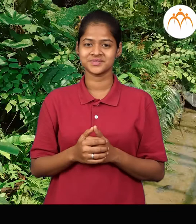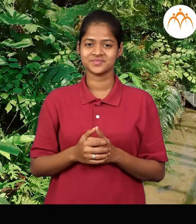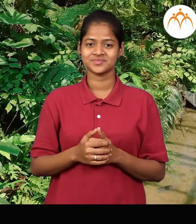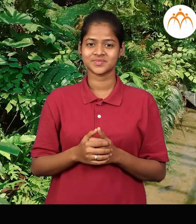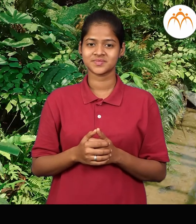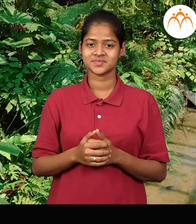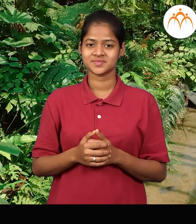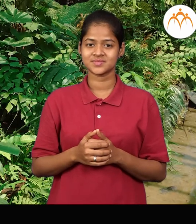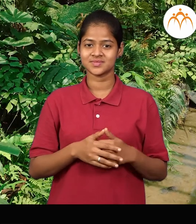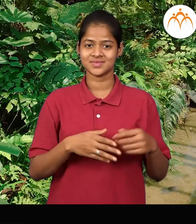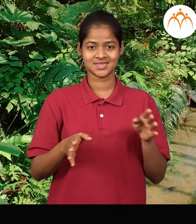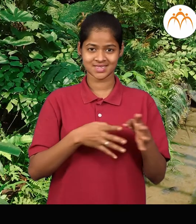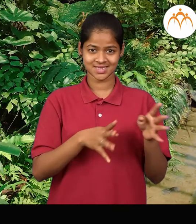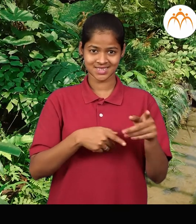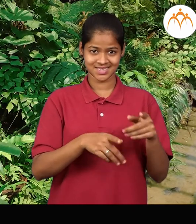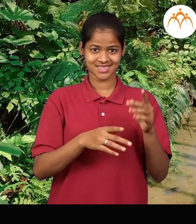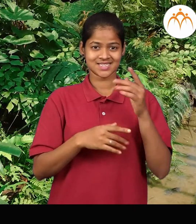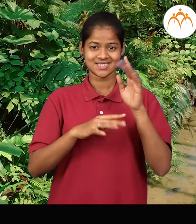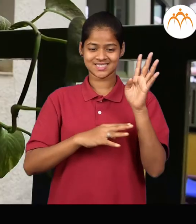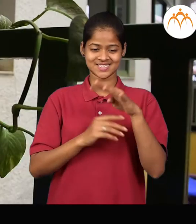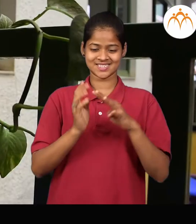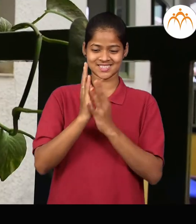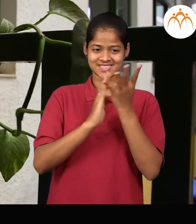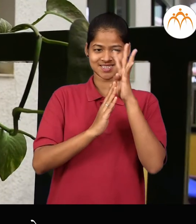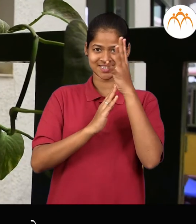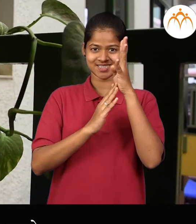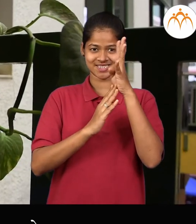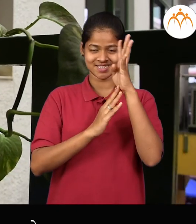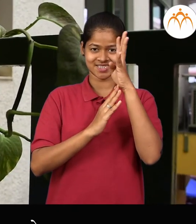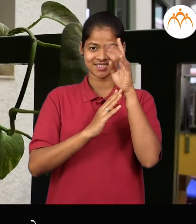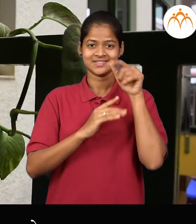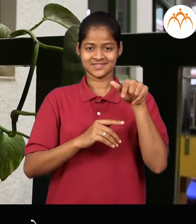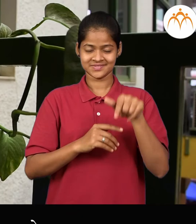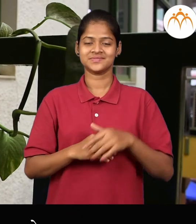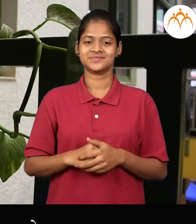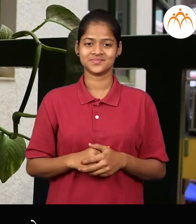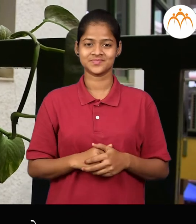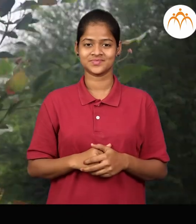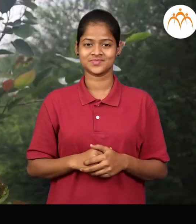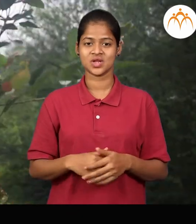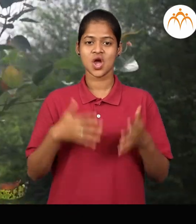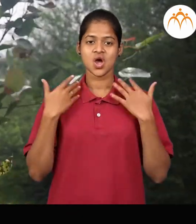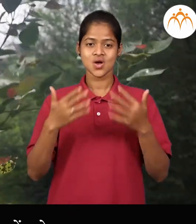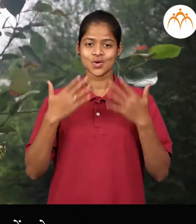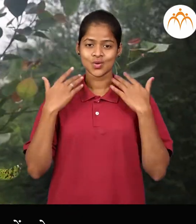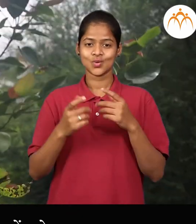जुडूब, हे, छोटे जुडूब बग, वेली, सायलीचा वेल असतो, वारा, गार